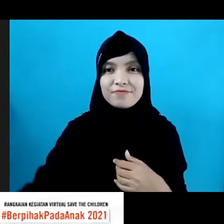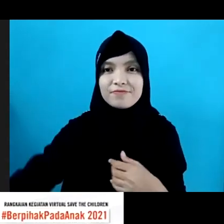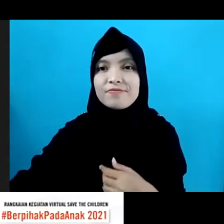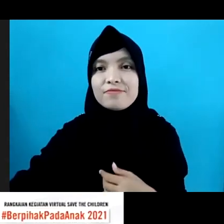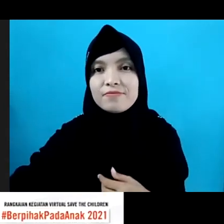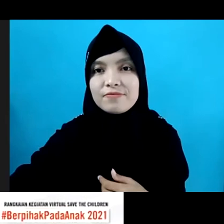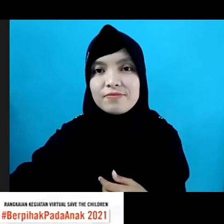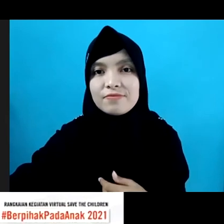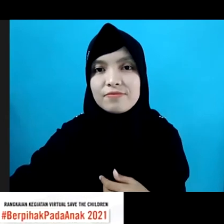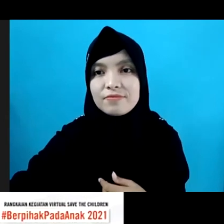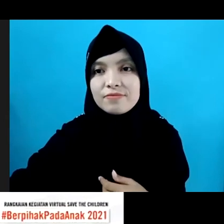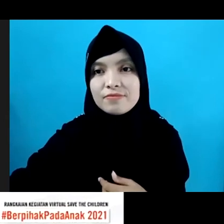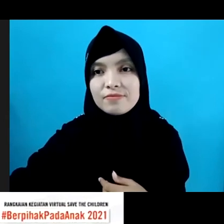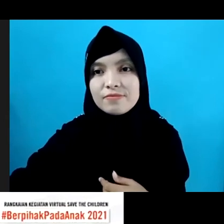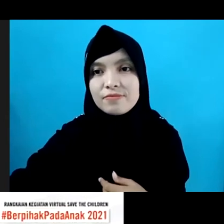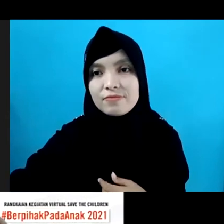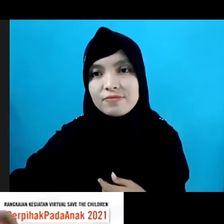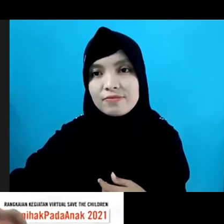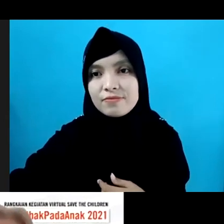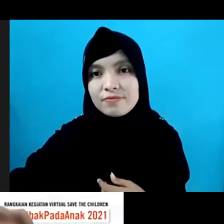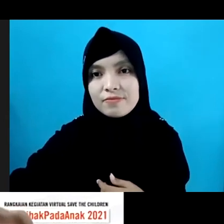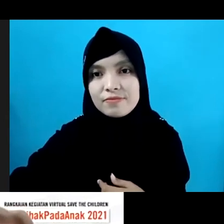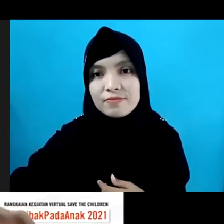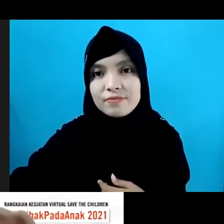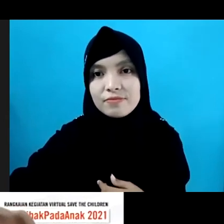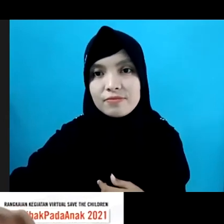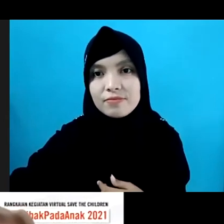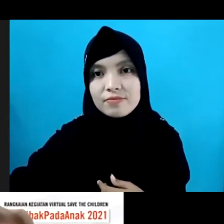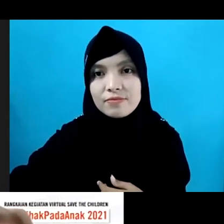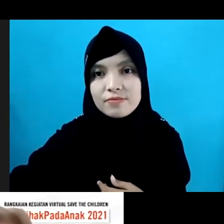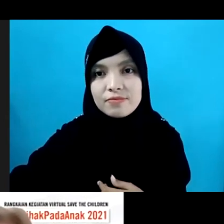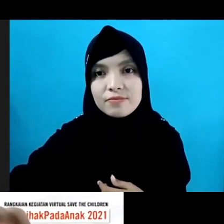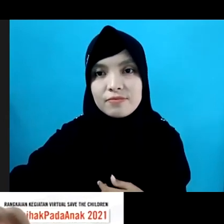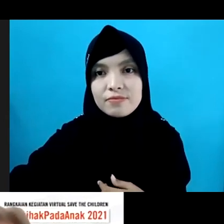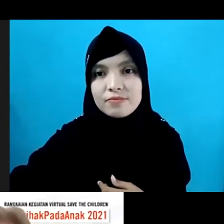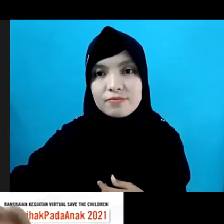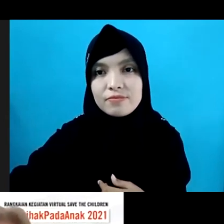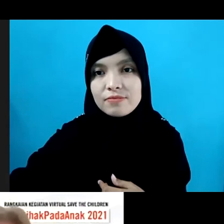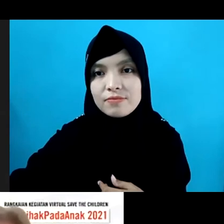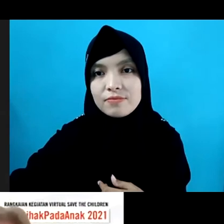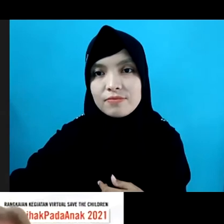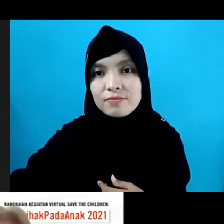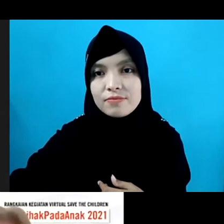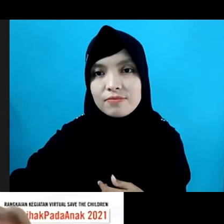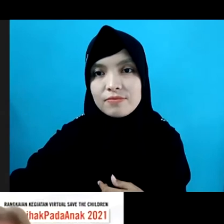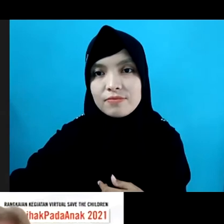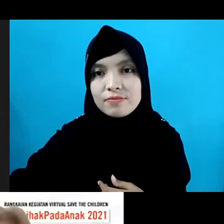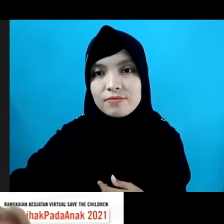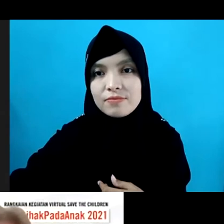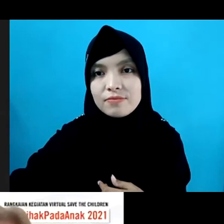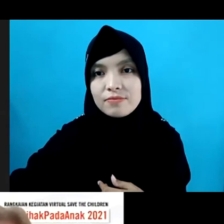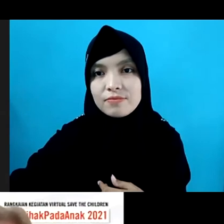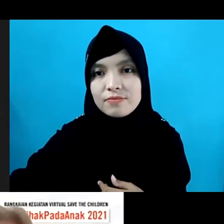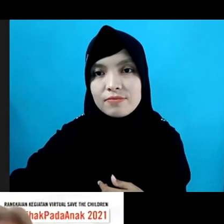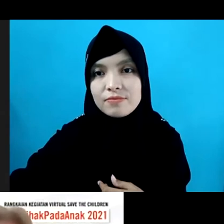Do I Turn My Sound Down So I Don't Hear The Translation Because I Can Hear The Translation As Well